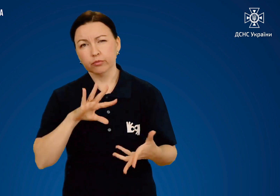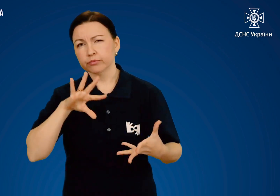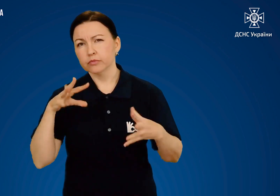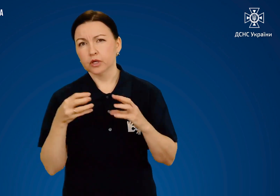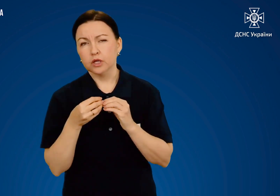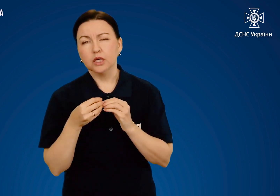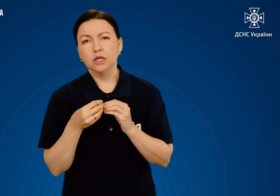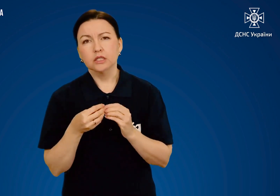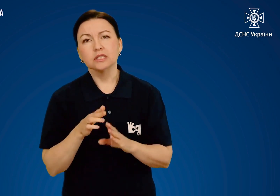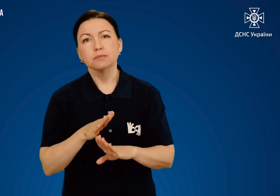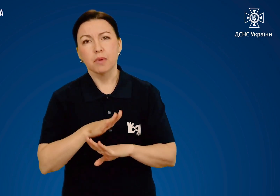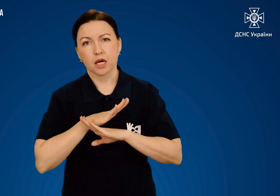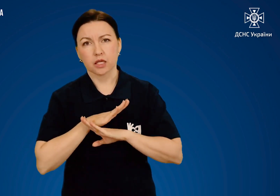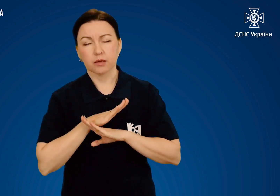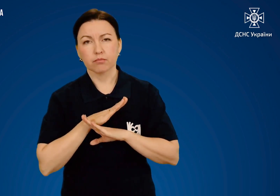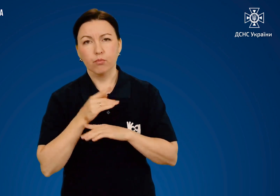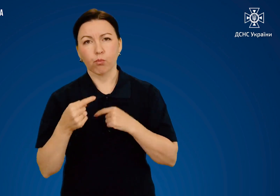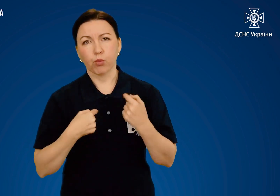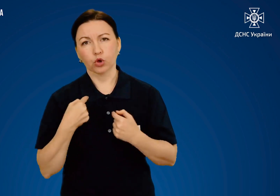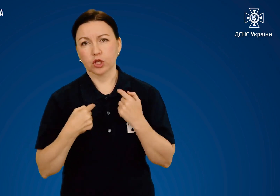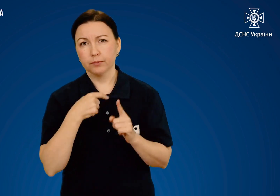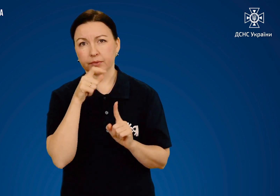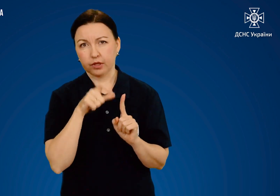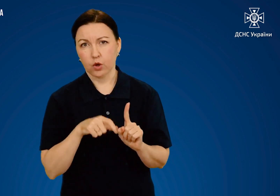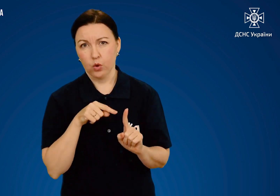травми призводять до смерті потерпілого.